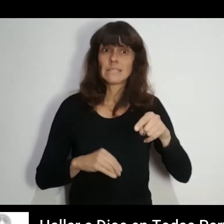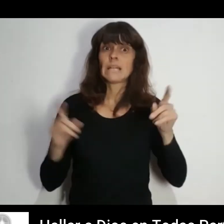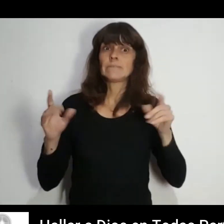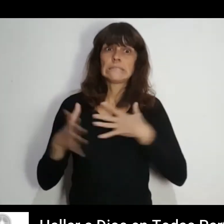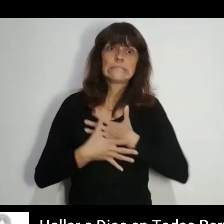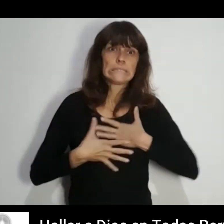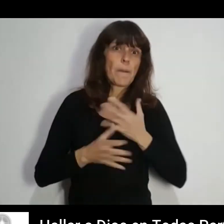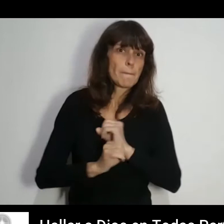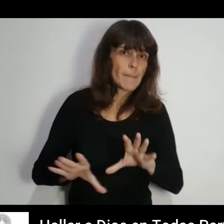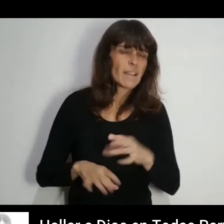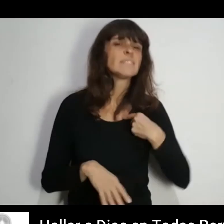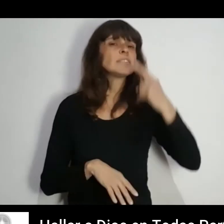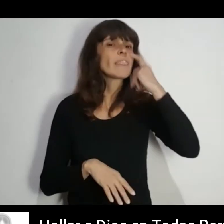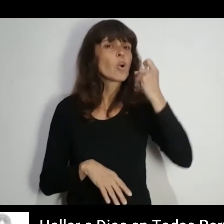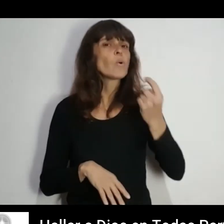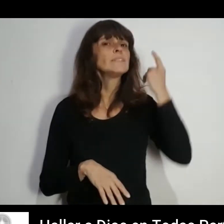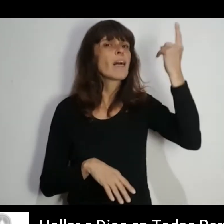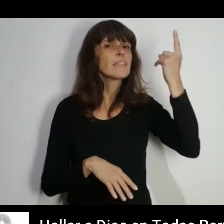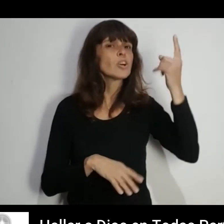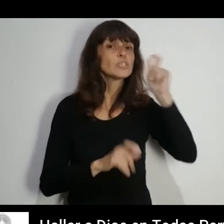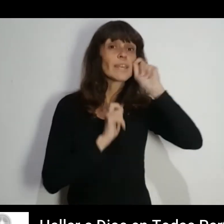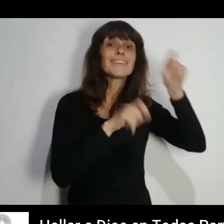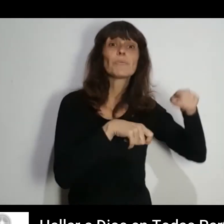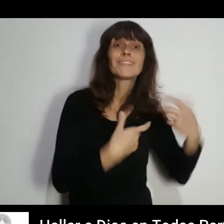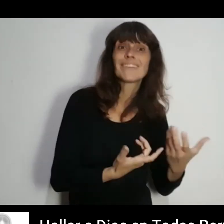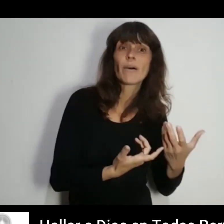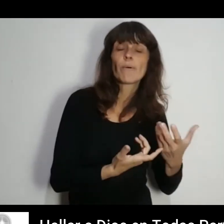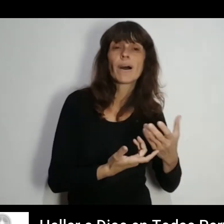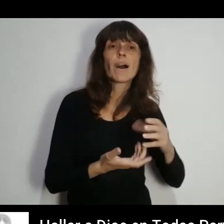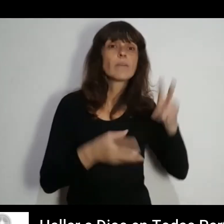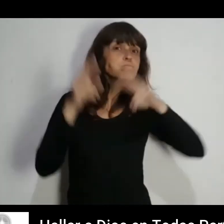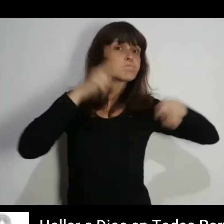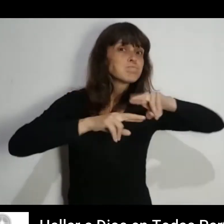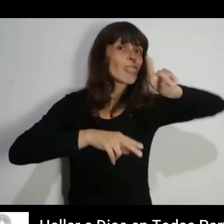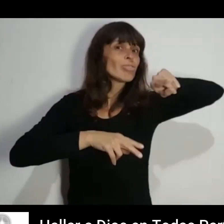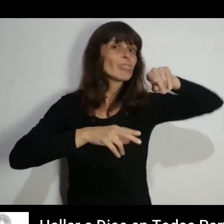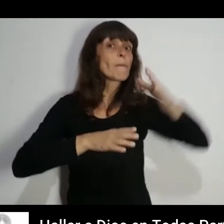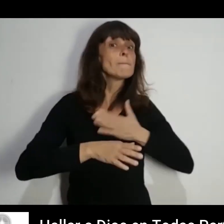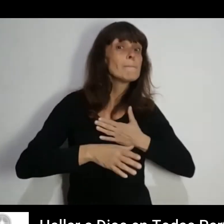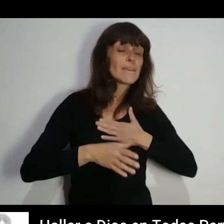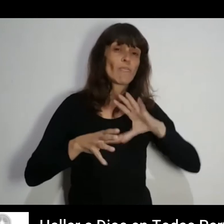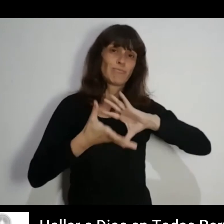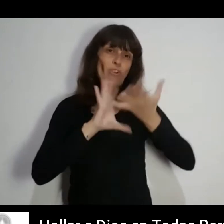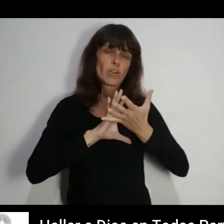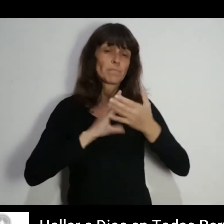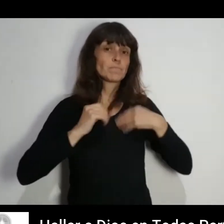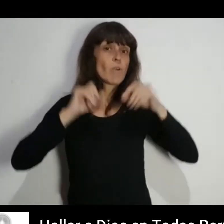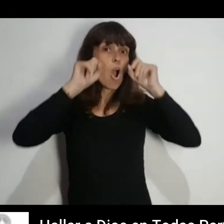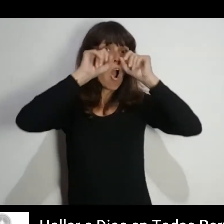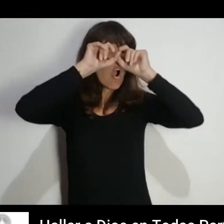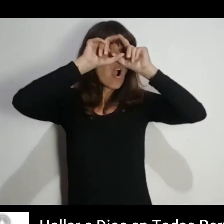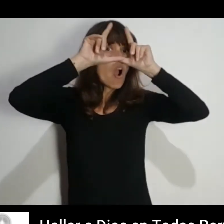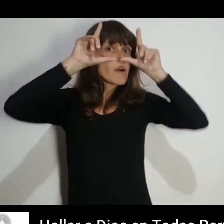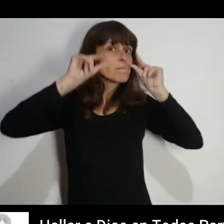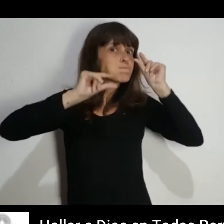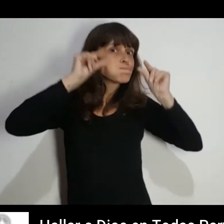Desde esta crisis Me di cuenta de que Dios me estaba invitando a buscarlo a mi manera Era como si mis ojos se